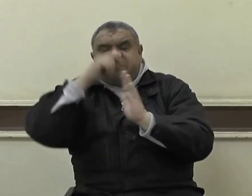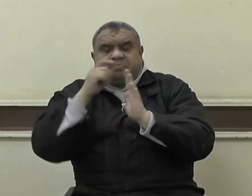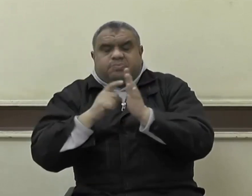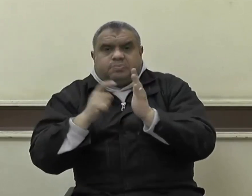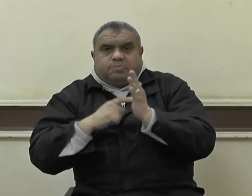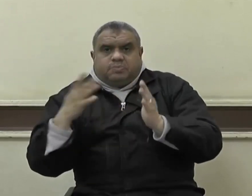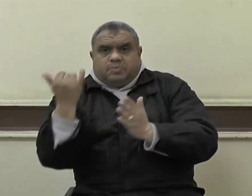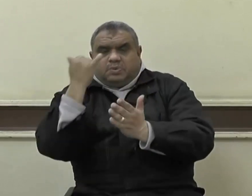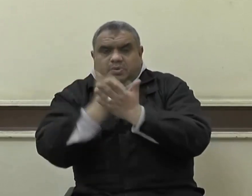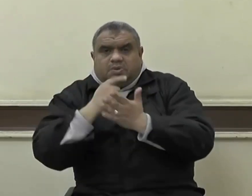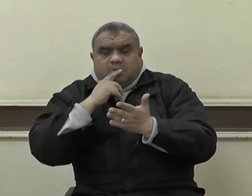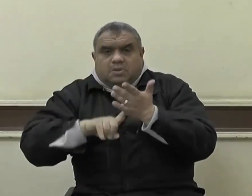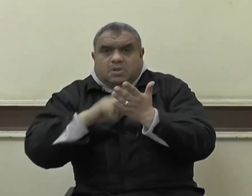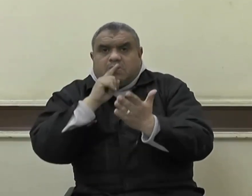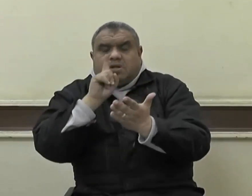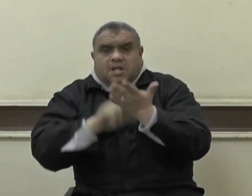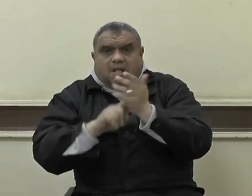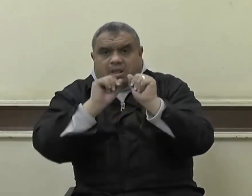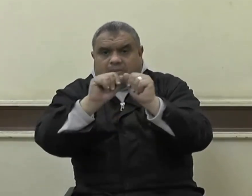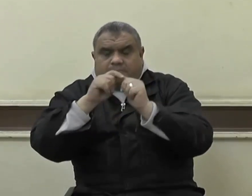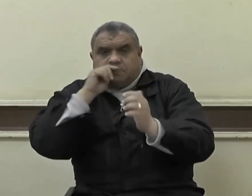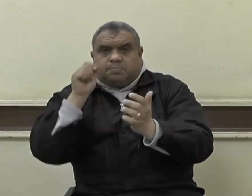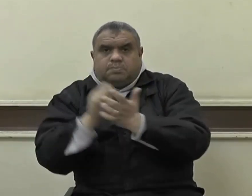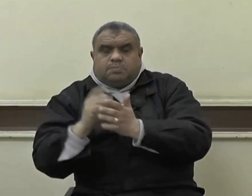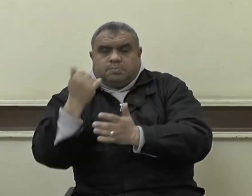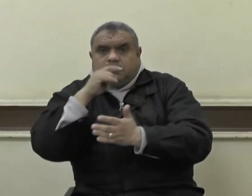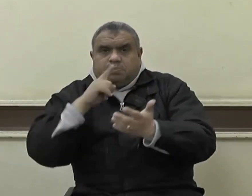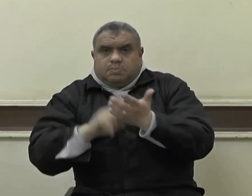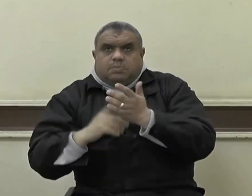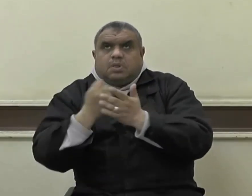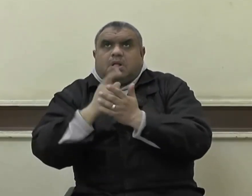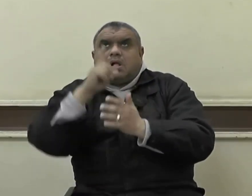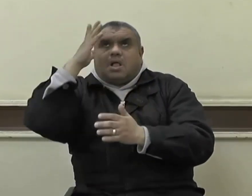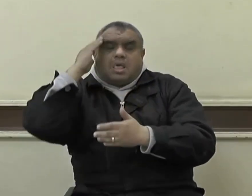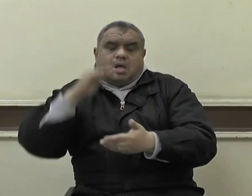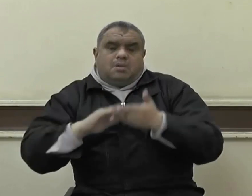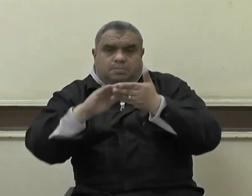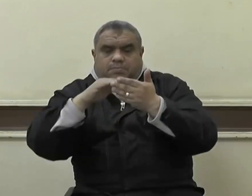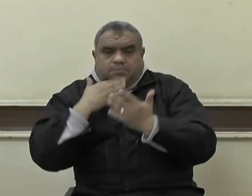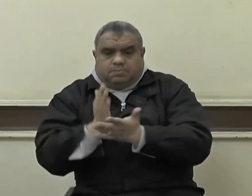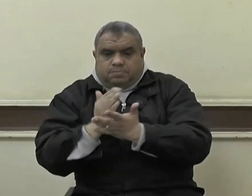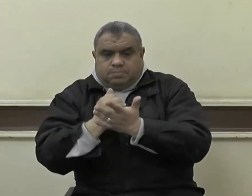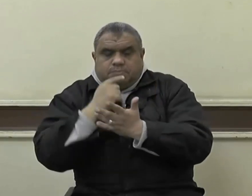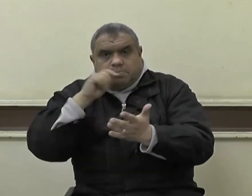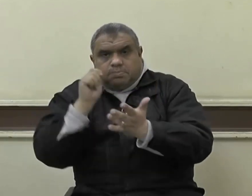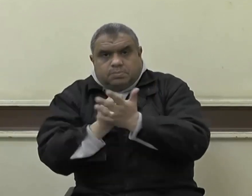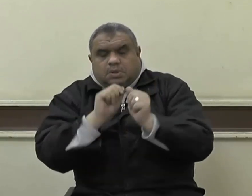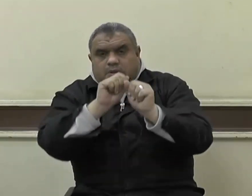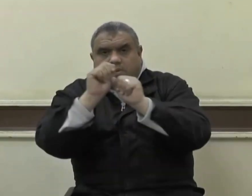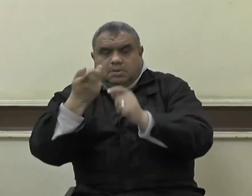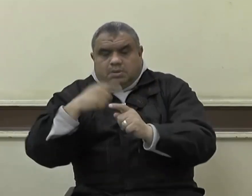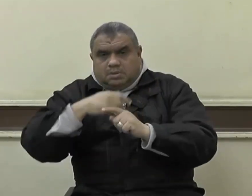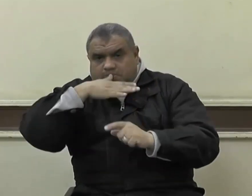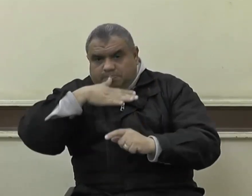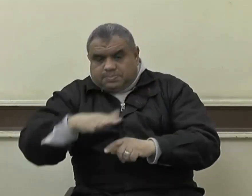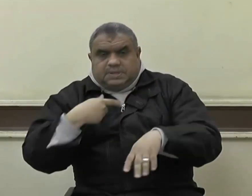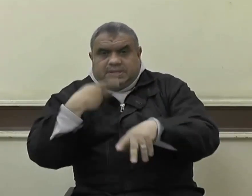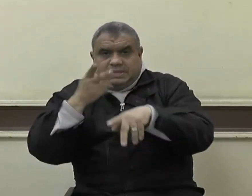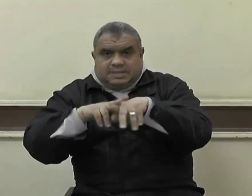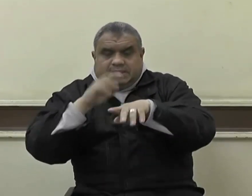لا تتحقق إلا لصفوة الله سبحانه من خلقه قال تعالى ويتخذ